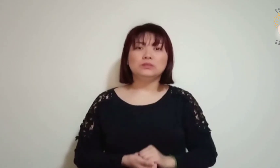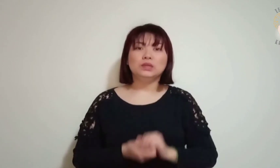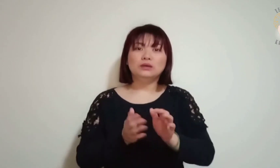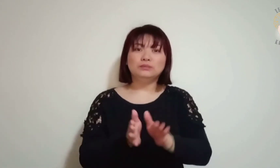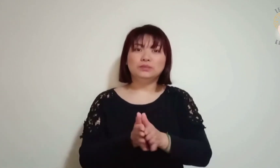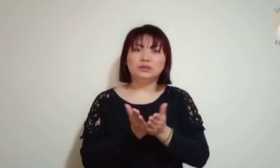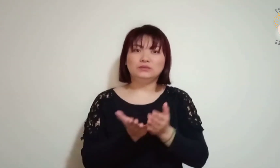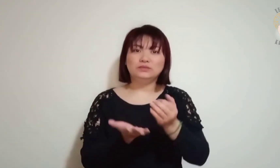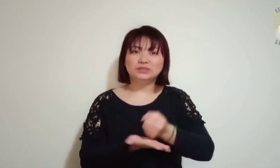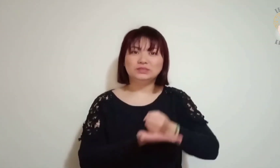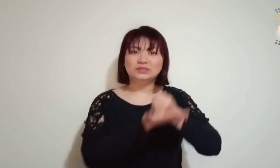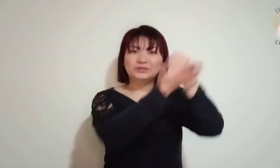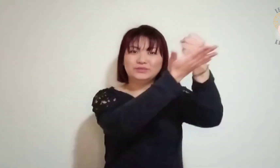Palavra da salvação